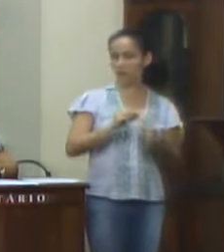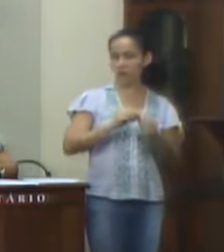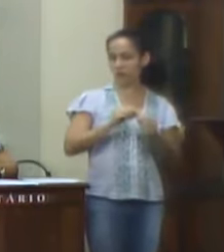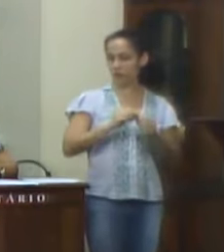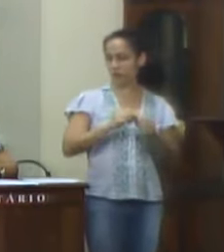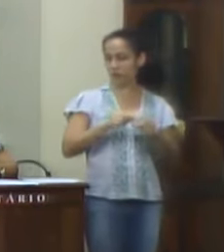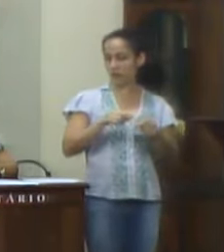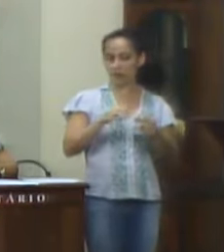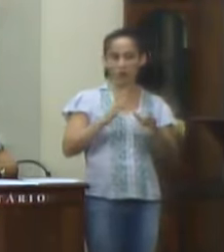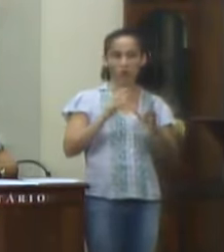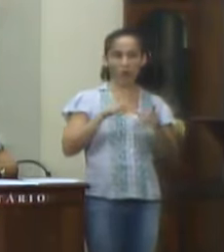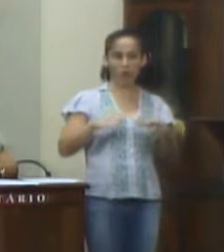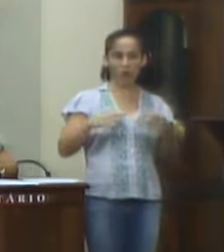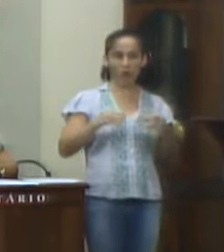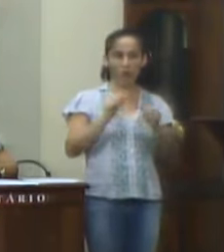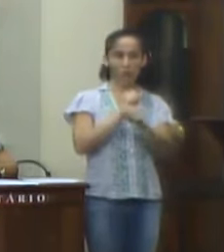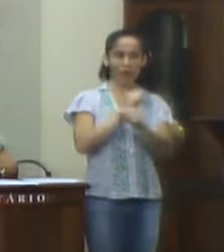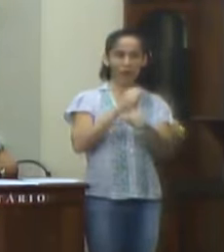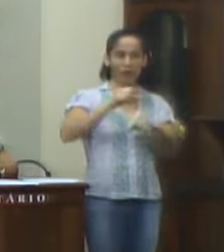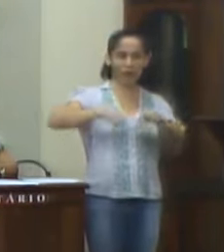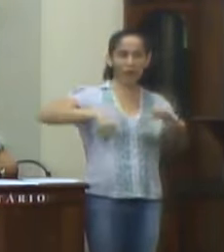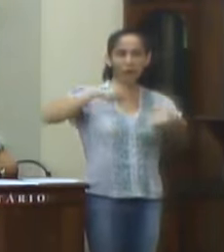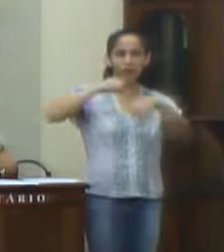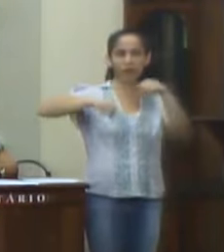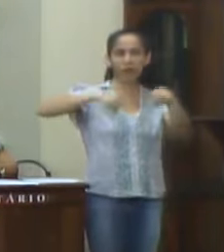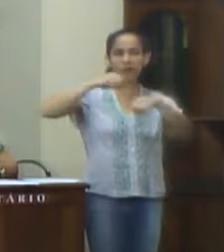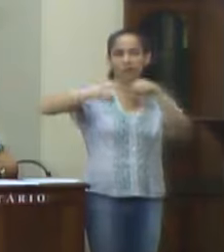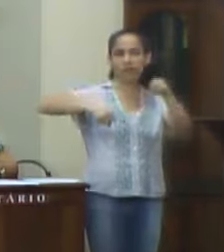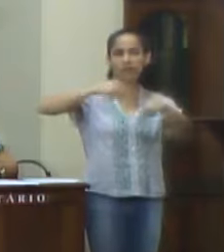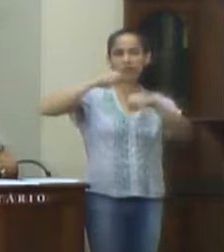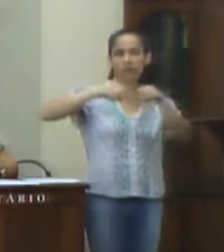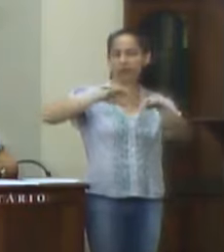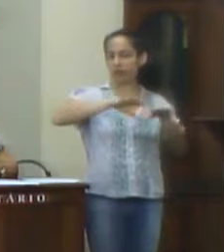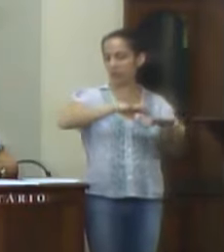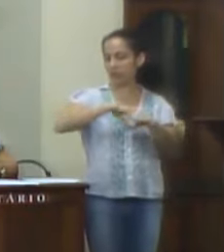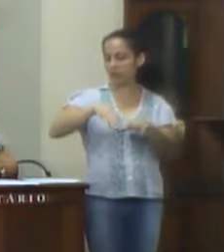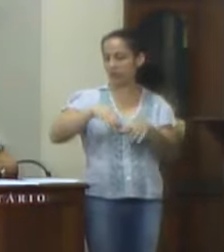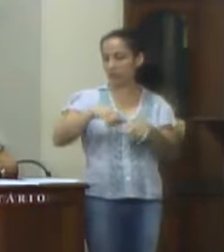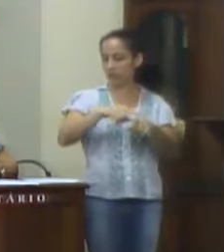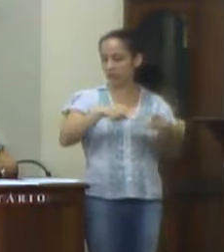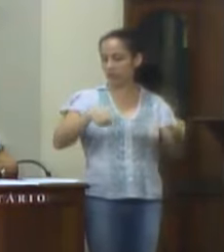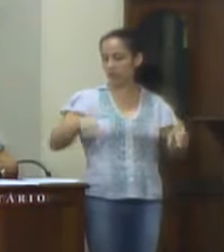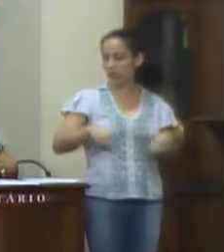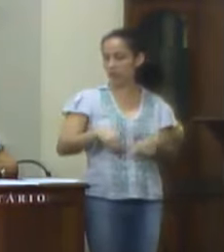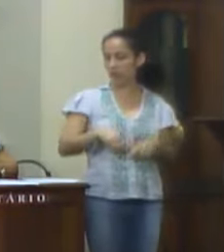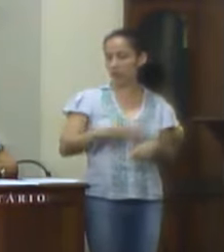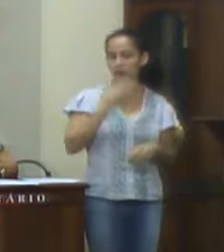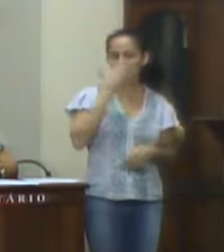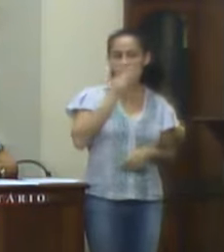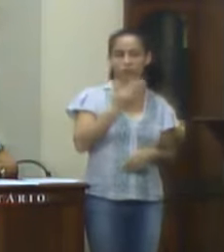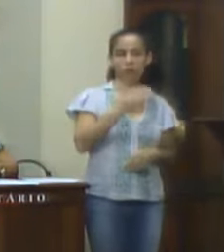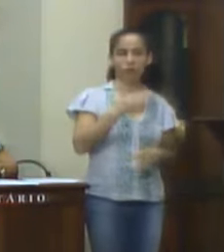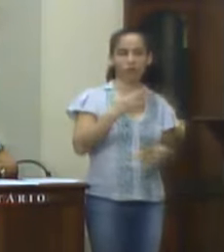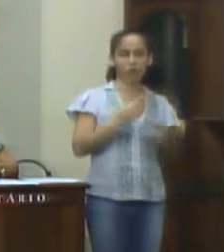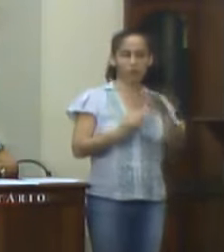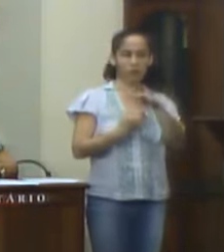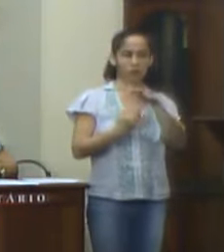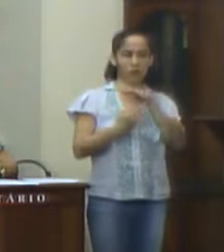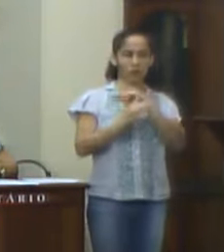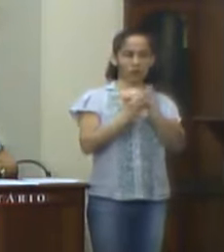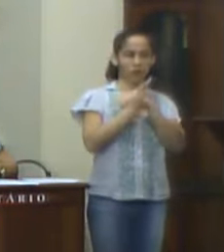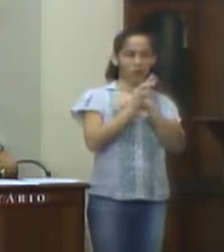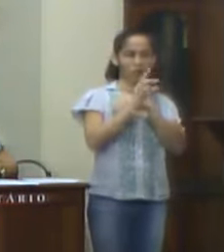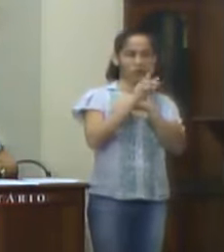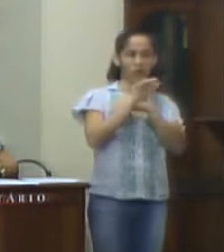de um bicicletário e retirada do pergolado no espaço localizado em frente à rodoviária Floriano